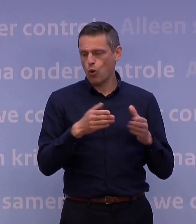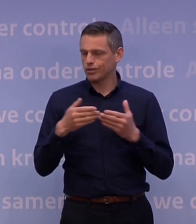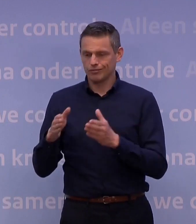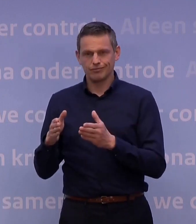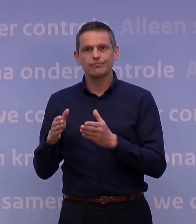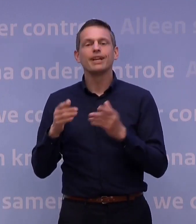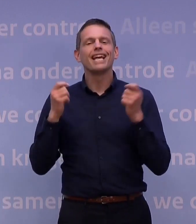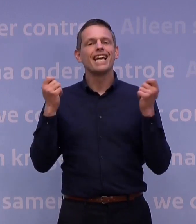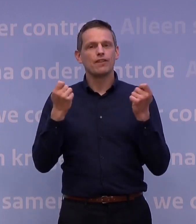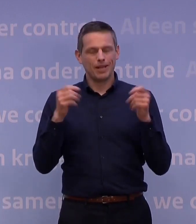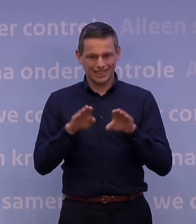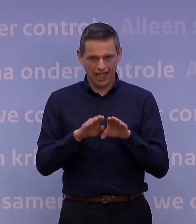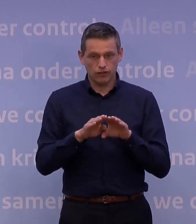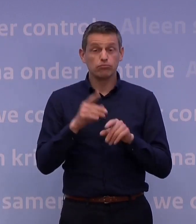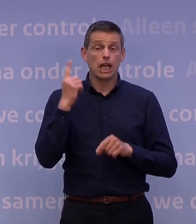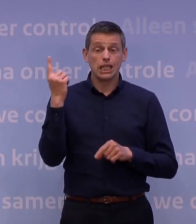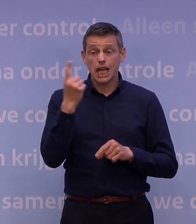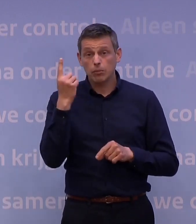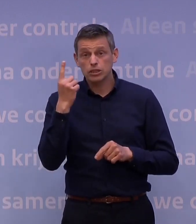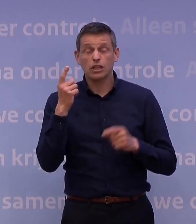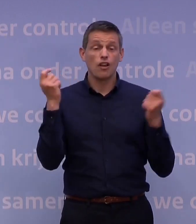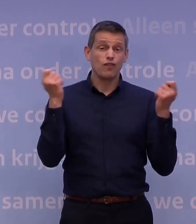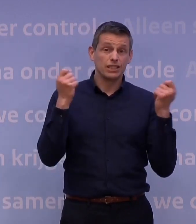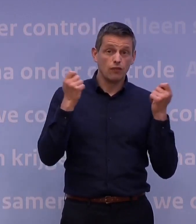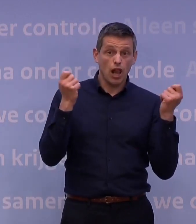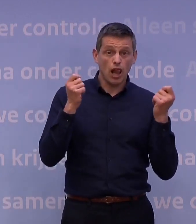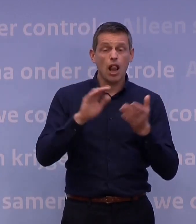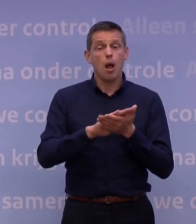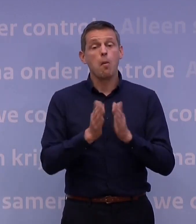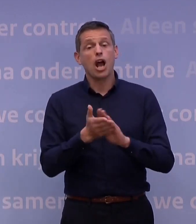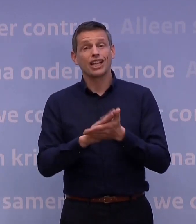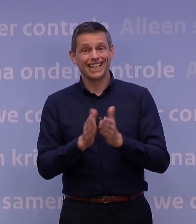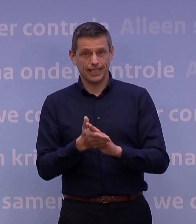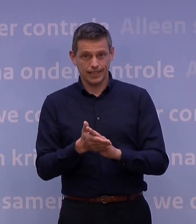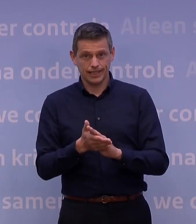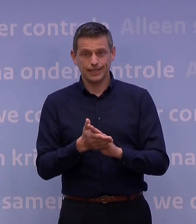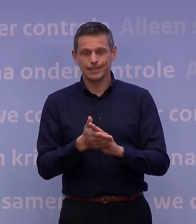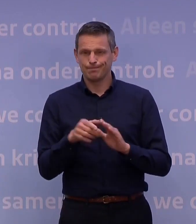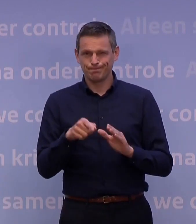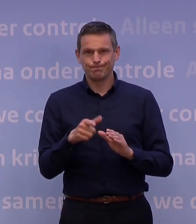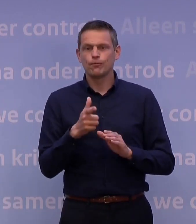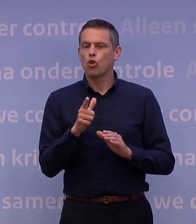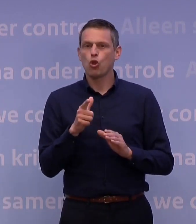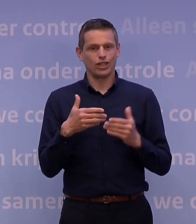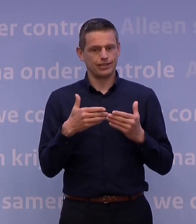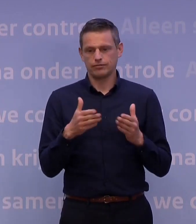evenementen zoals kermissen, festivals en braderieën. Ook die kunnen nu nog niet.